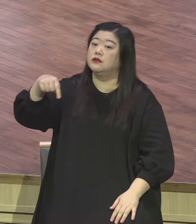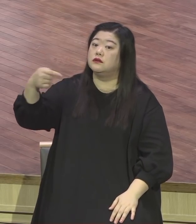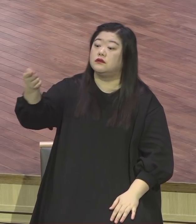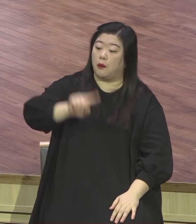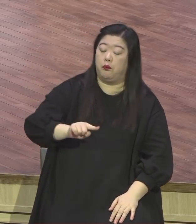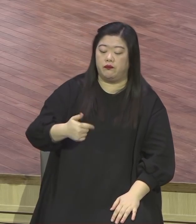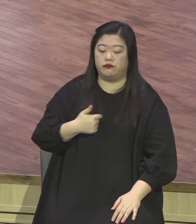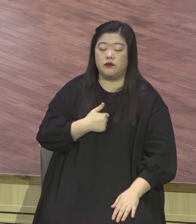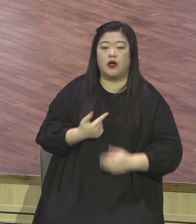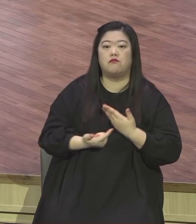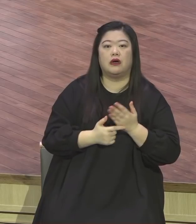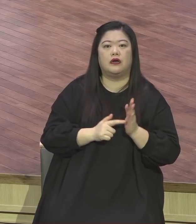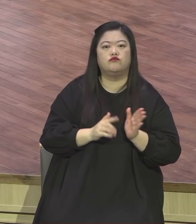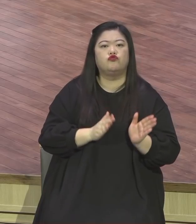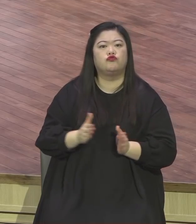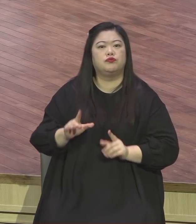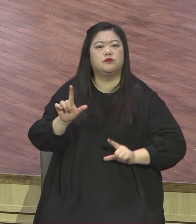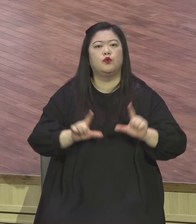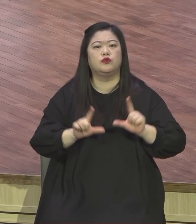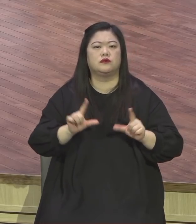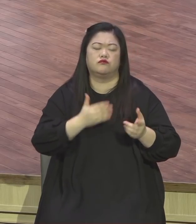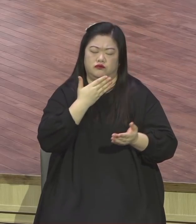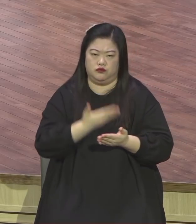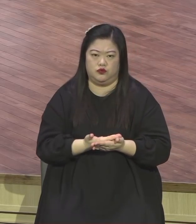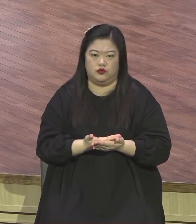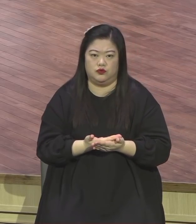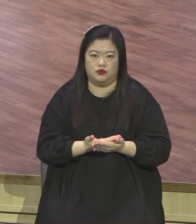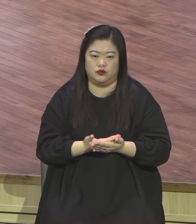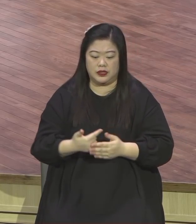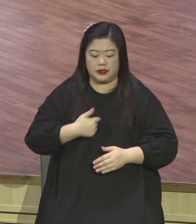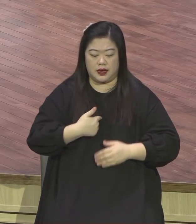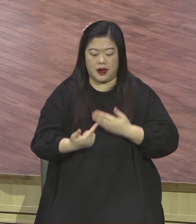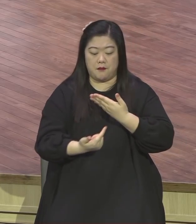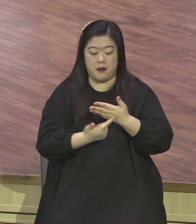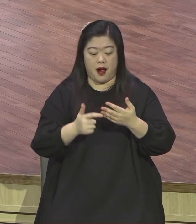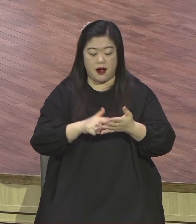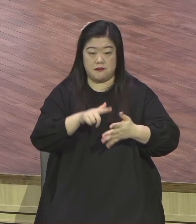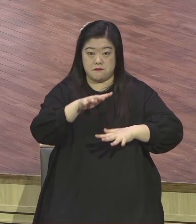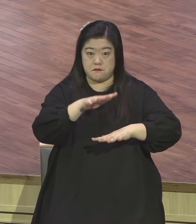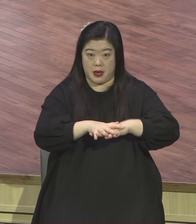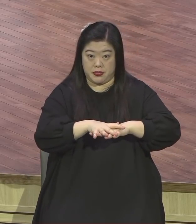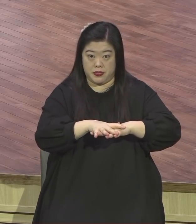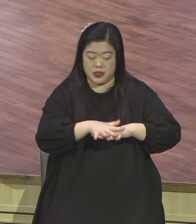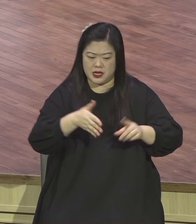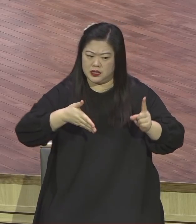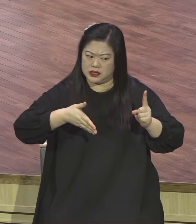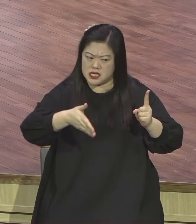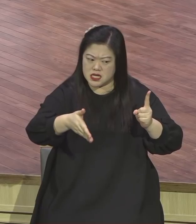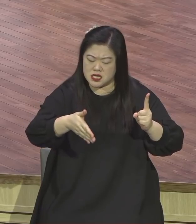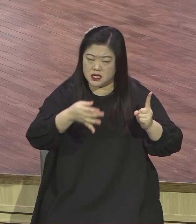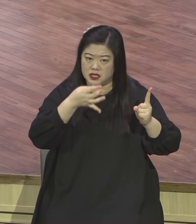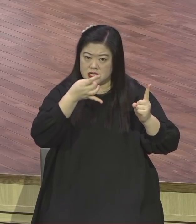마음 밭이 어떤 상태인가 따라서 우리가 은약 성취의 주인공이 되기도 하고